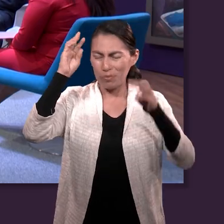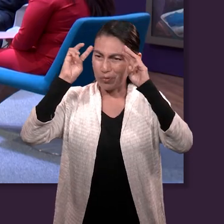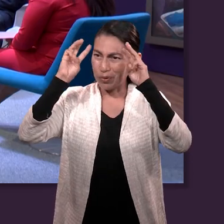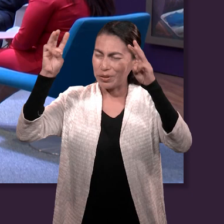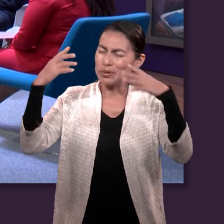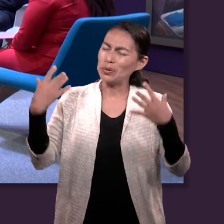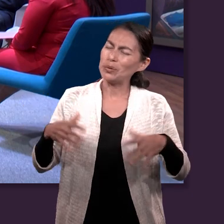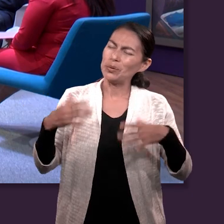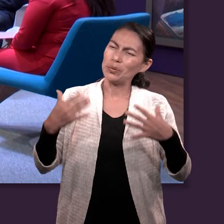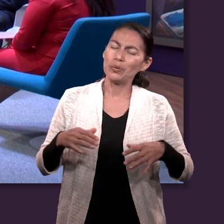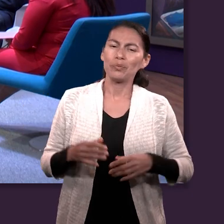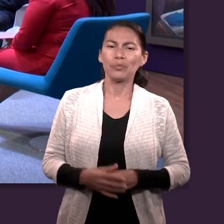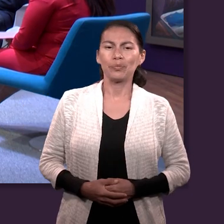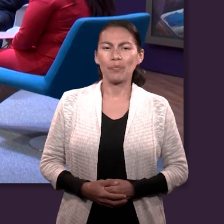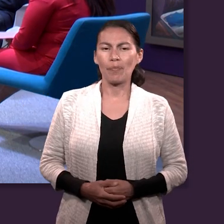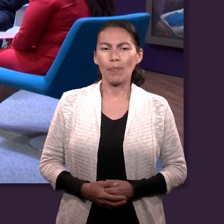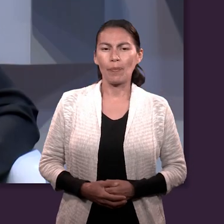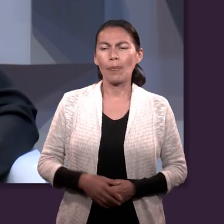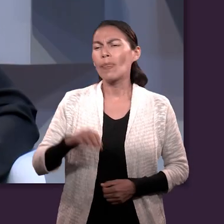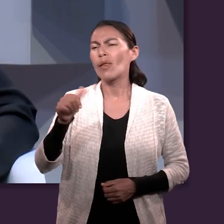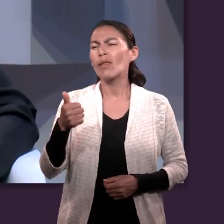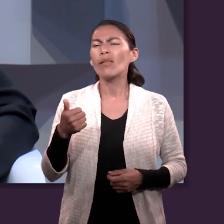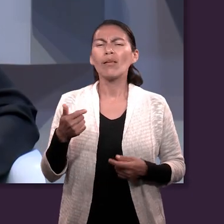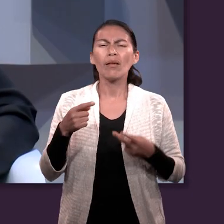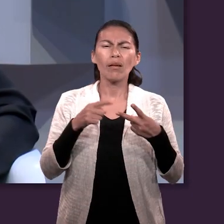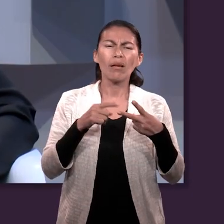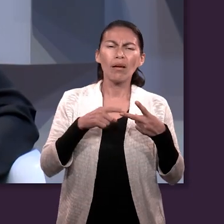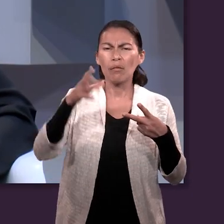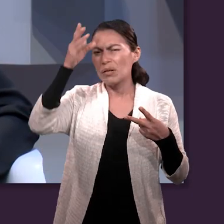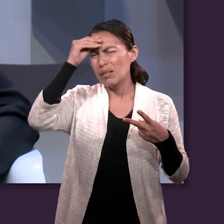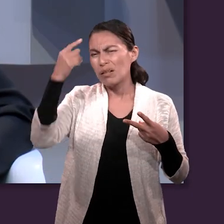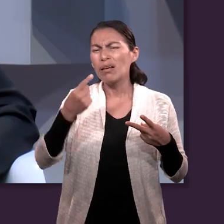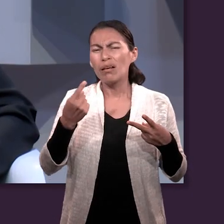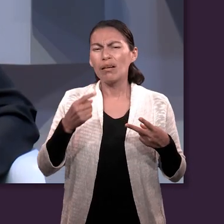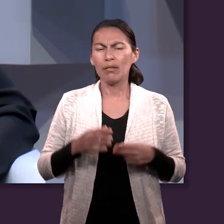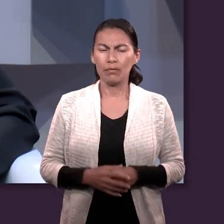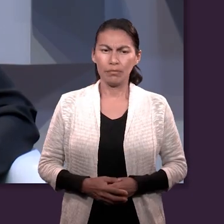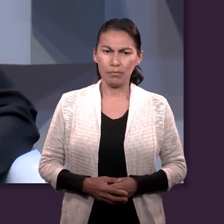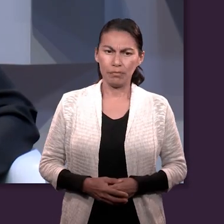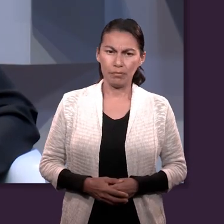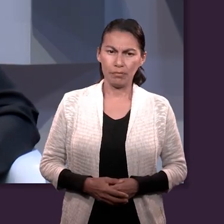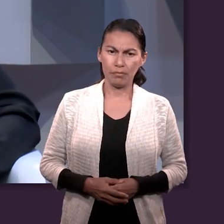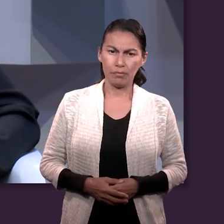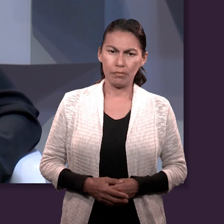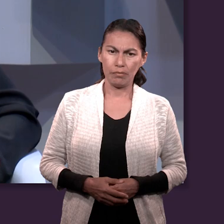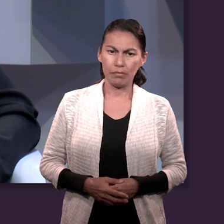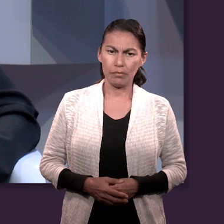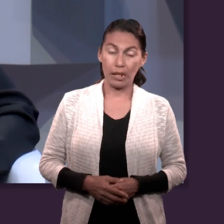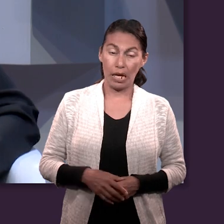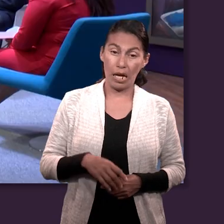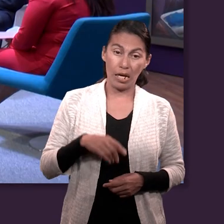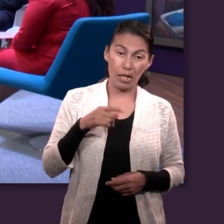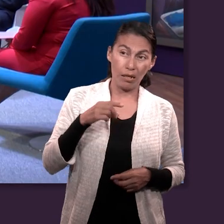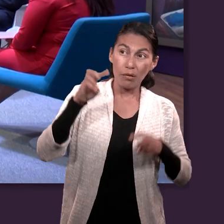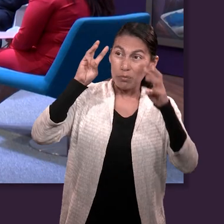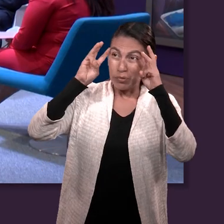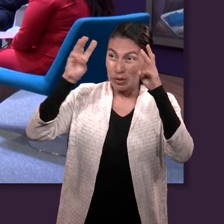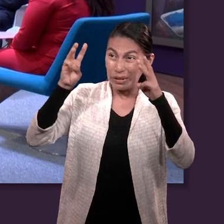Dios también ayudó a que Moisés tuviera ese pensamiento como líder. Y además de la gracia, ¿qué otra lección podemos